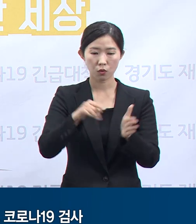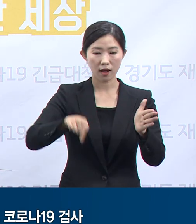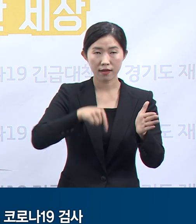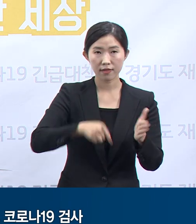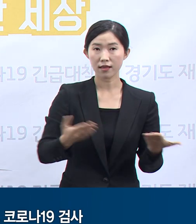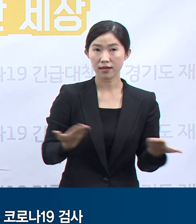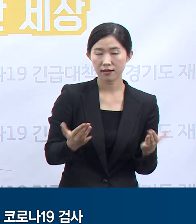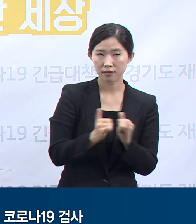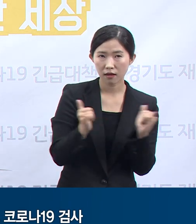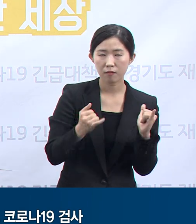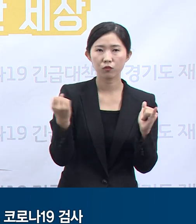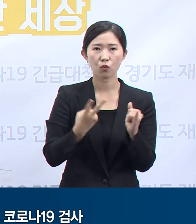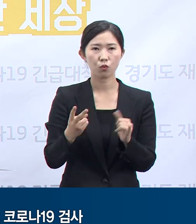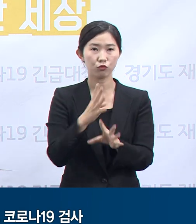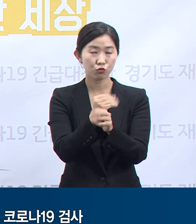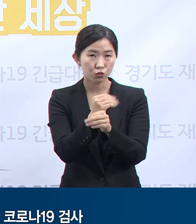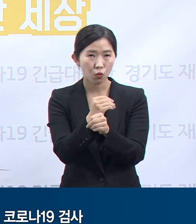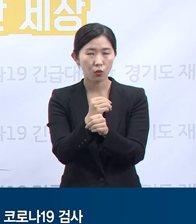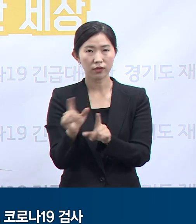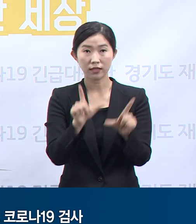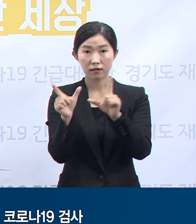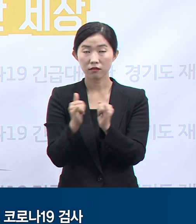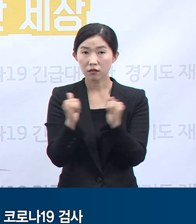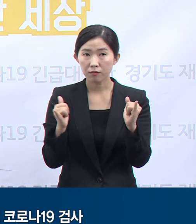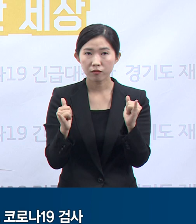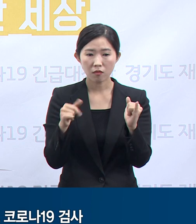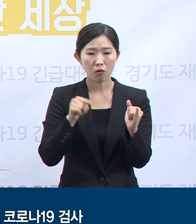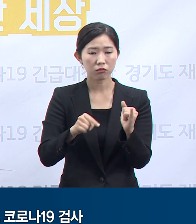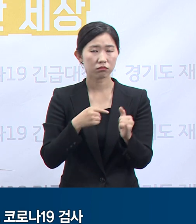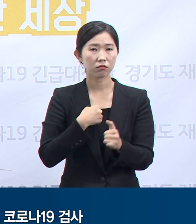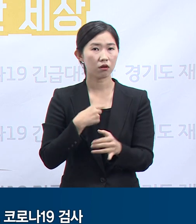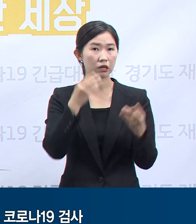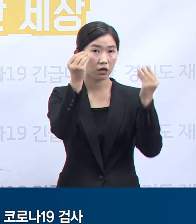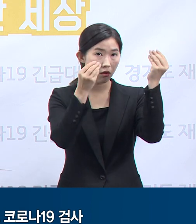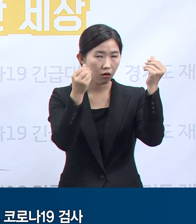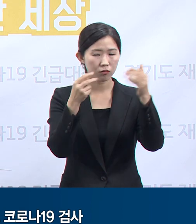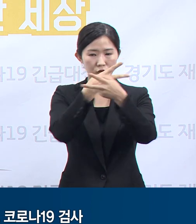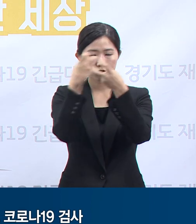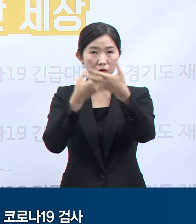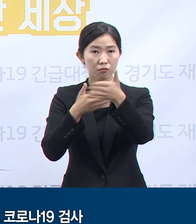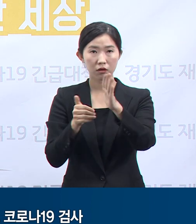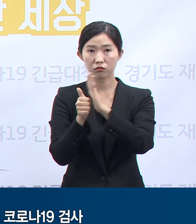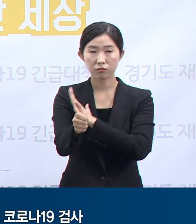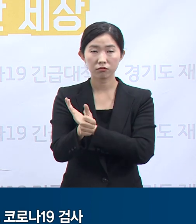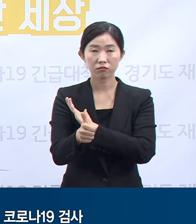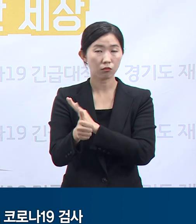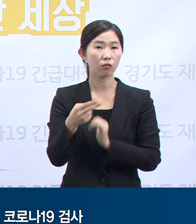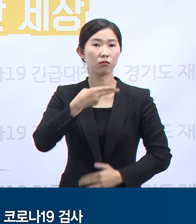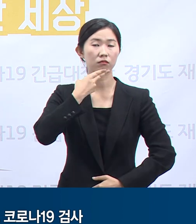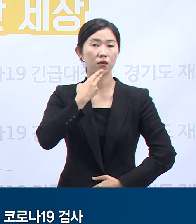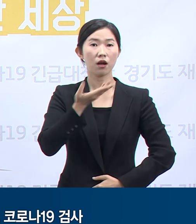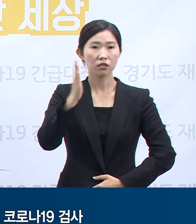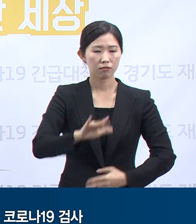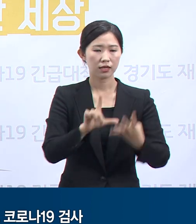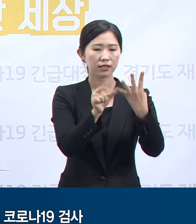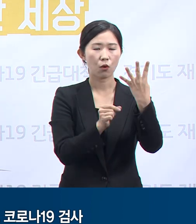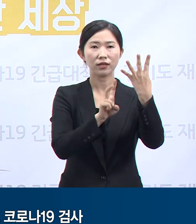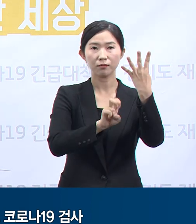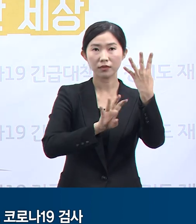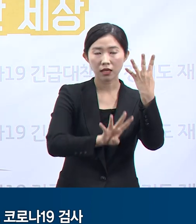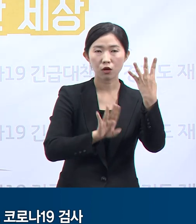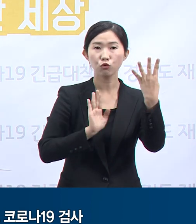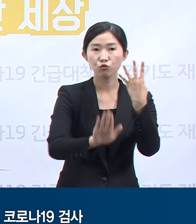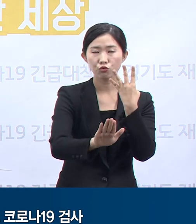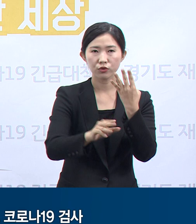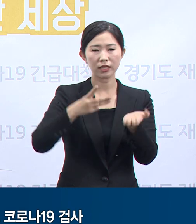사람자로서 위클럽이나 수면방 출입자가 아니어도 2020년 4월 24일 이후 서울